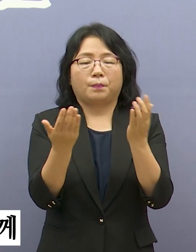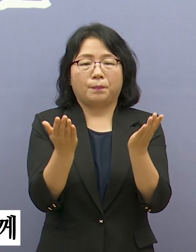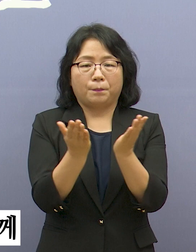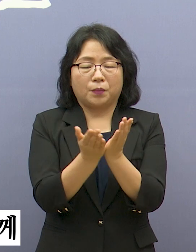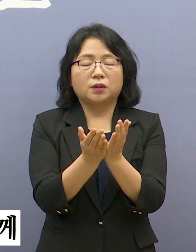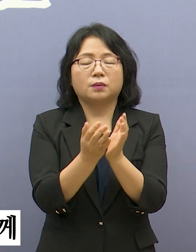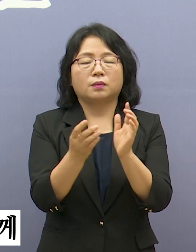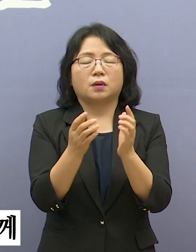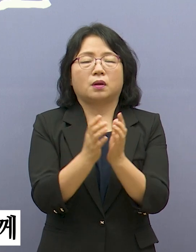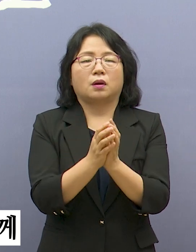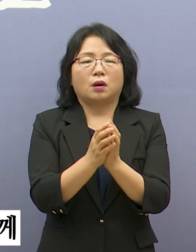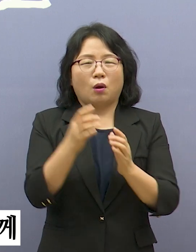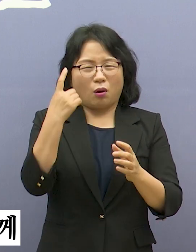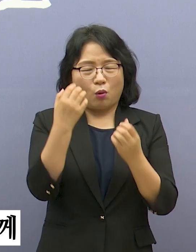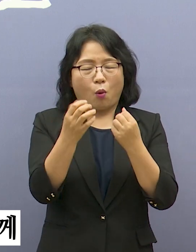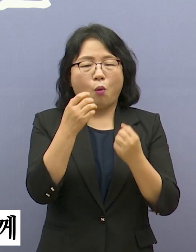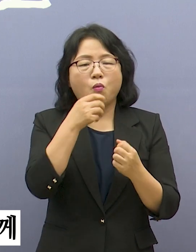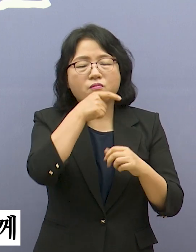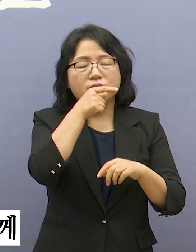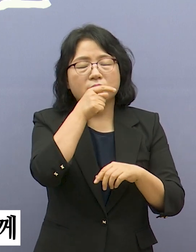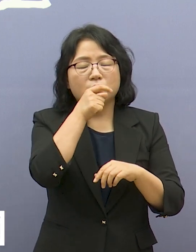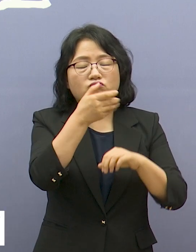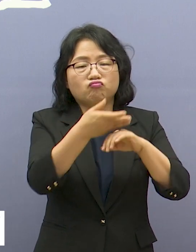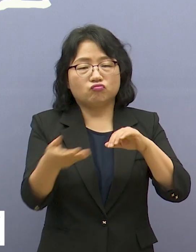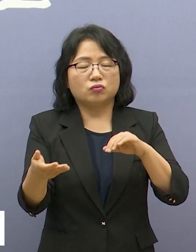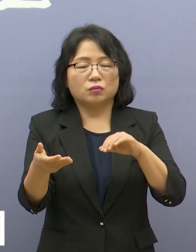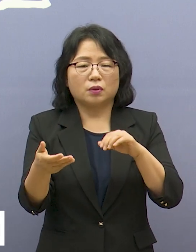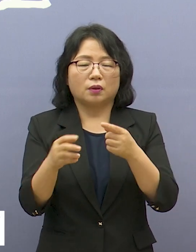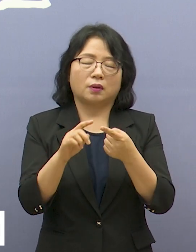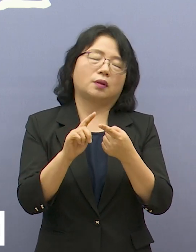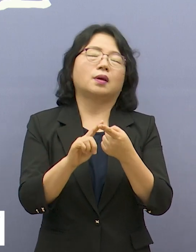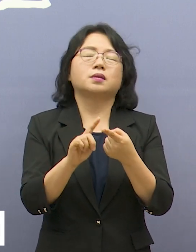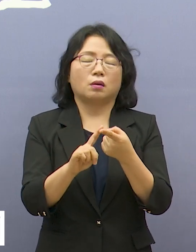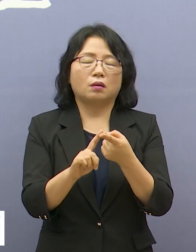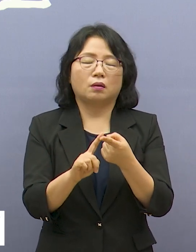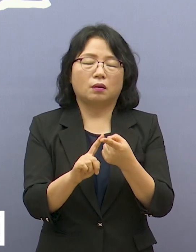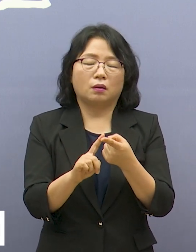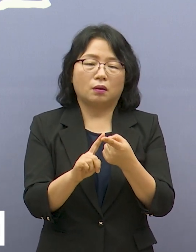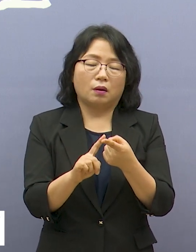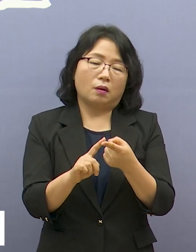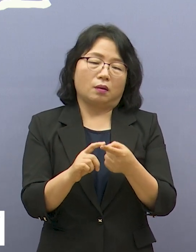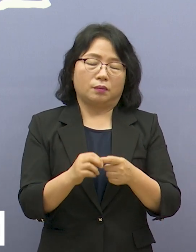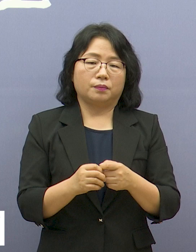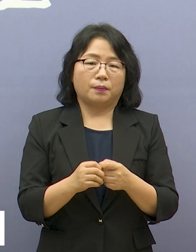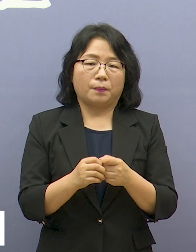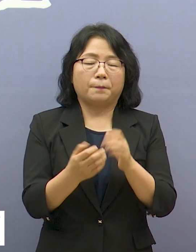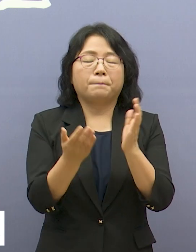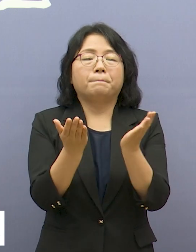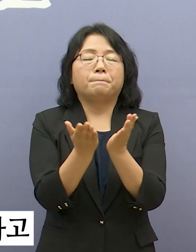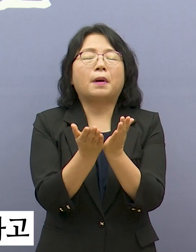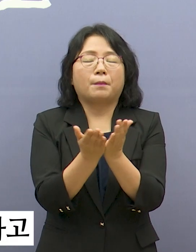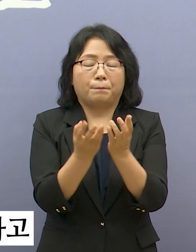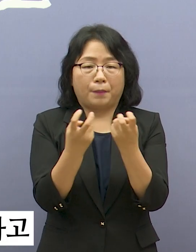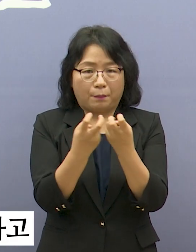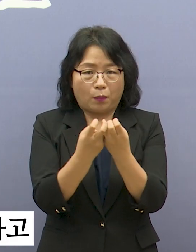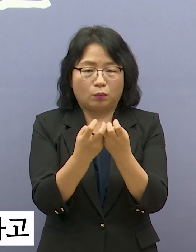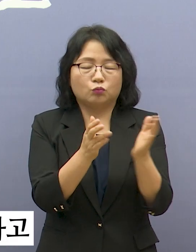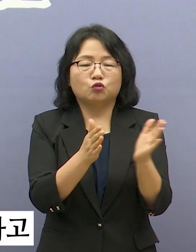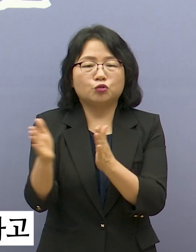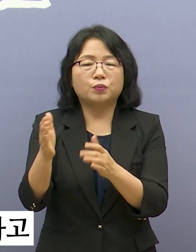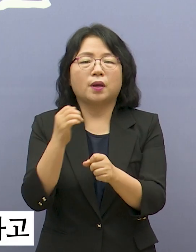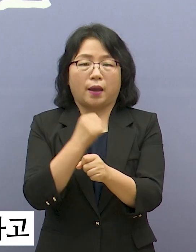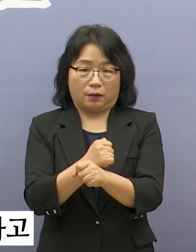한국원자력연구원과 함께 오염수 방류 대응 TF를 통해 방사능